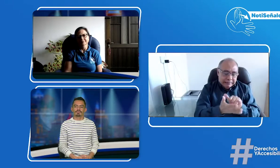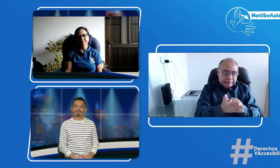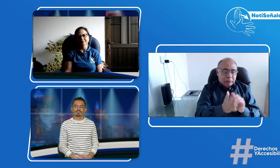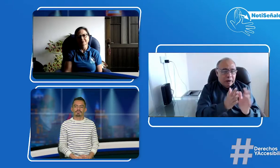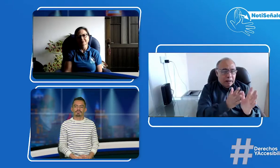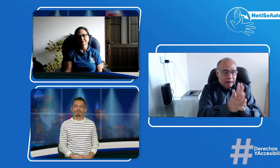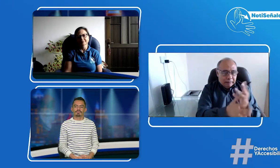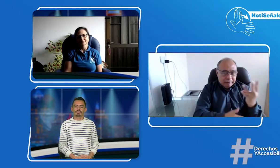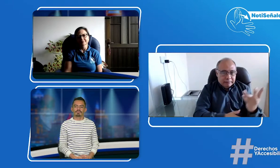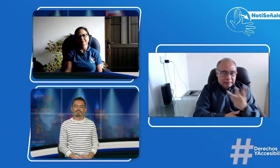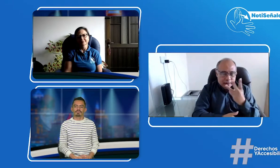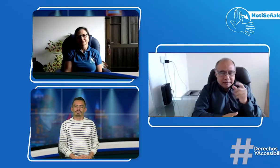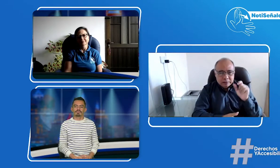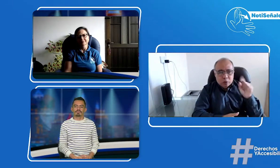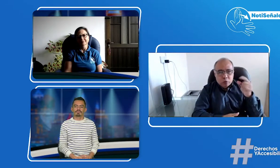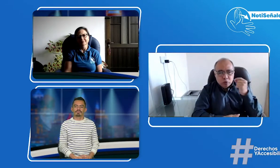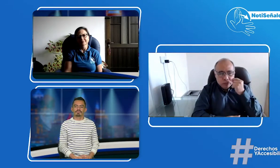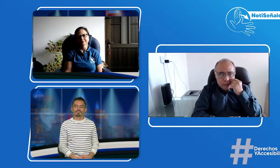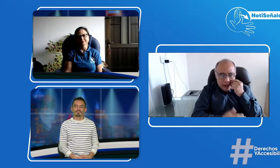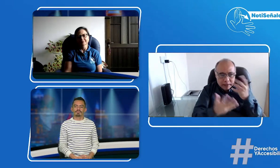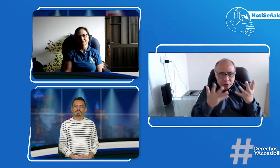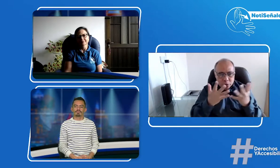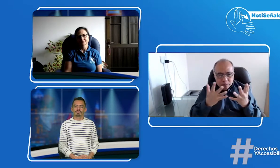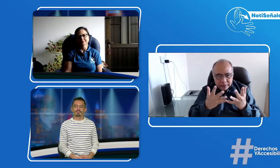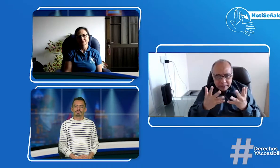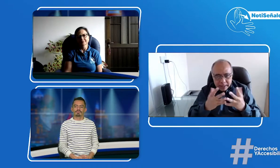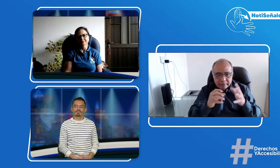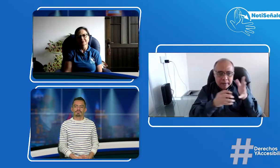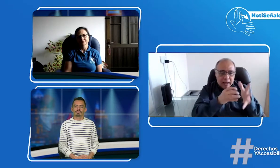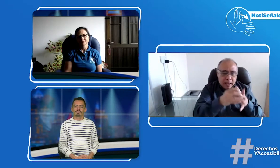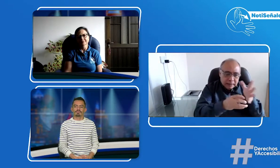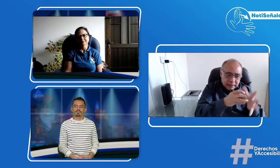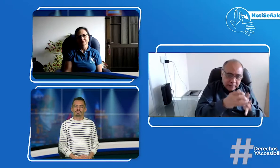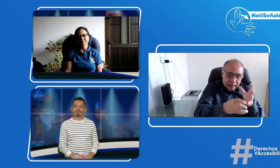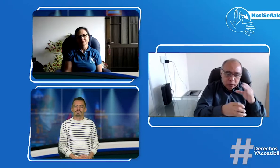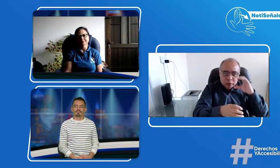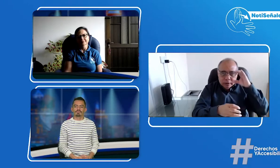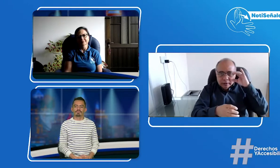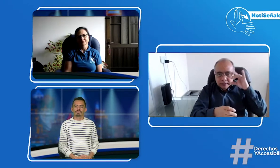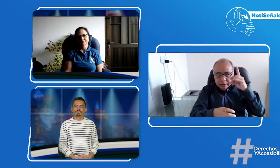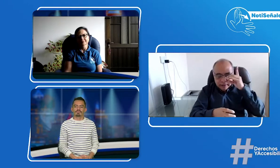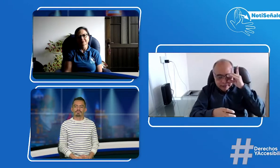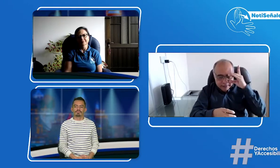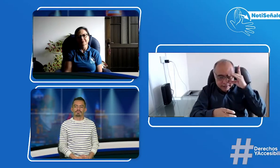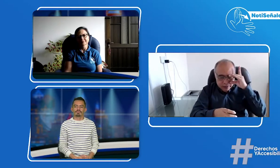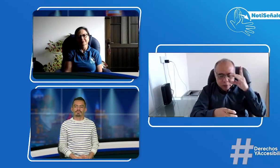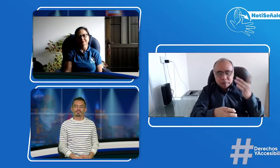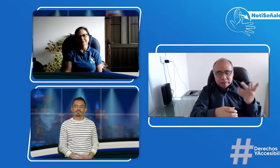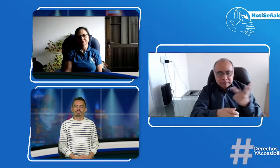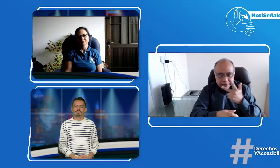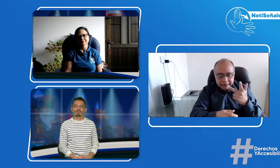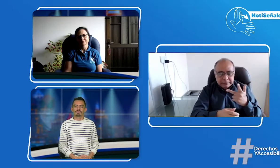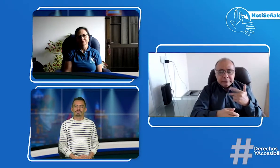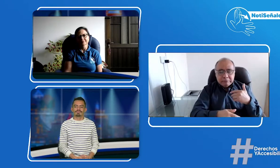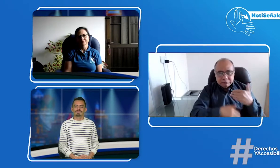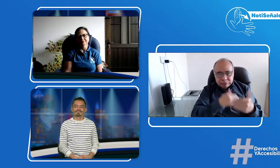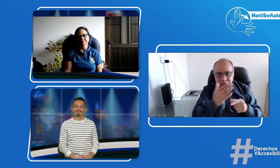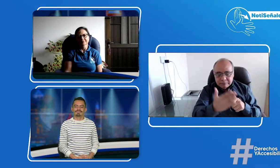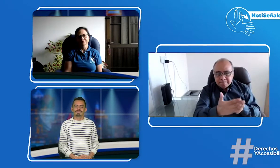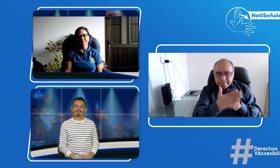hablar de algunos de ellos. Precisamente para eso está con nosotros Marleni, Diego, tenemos el video también